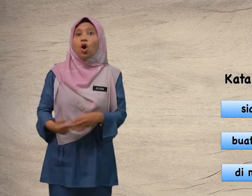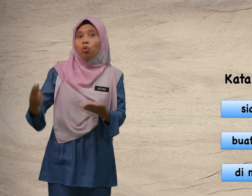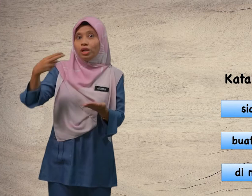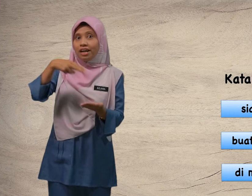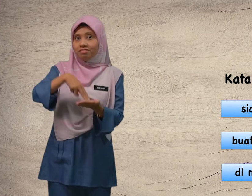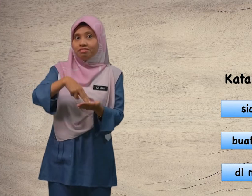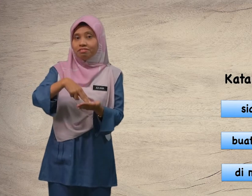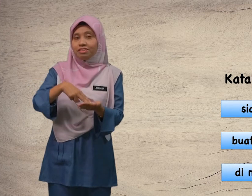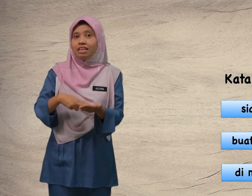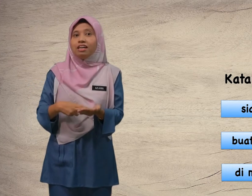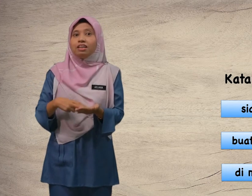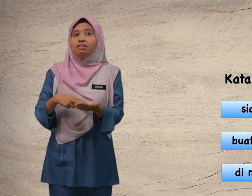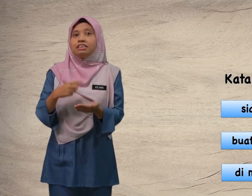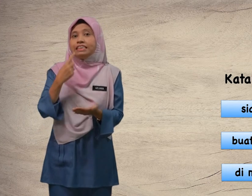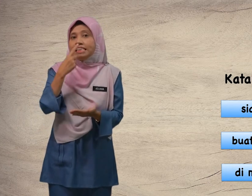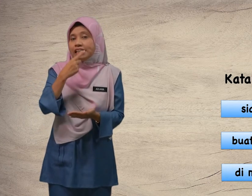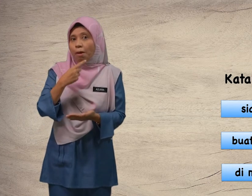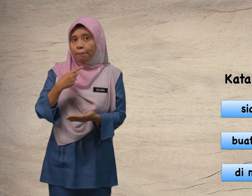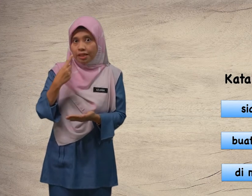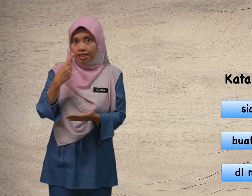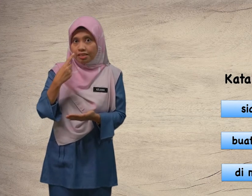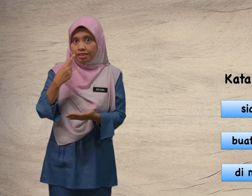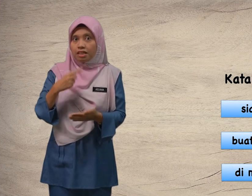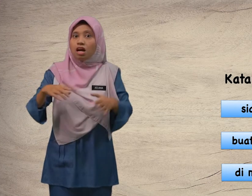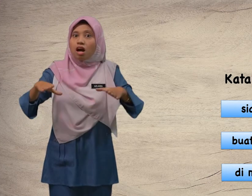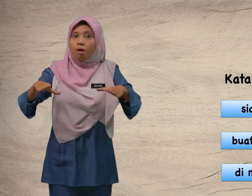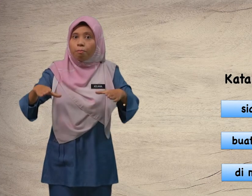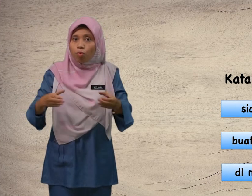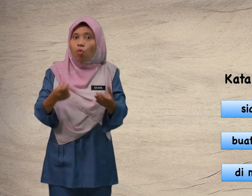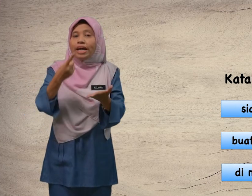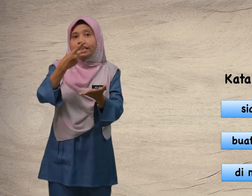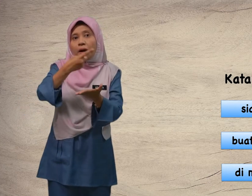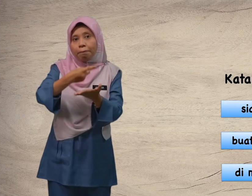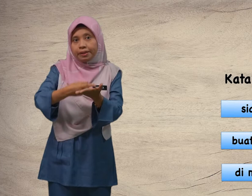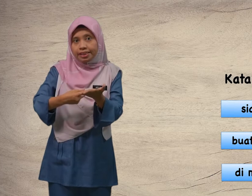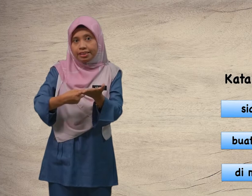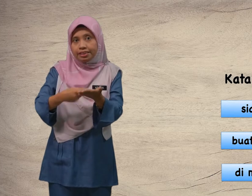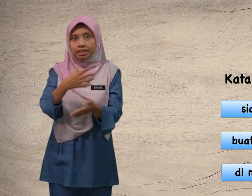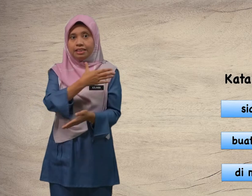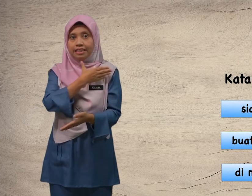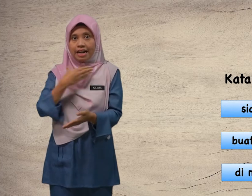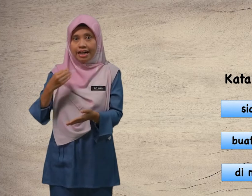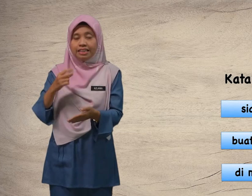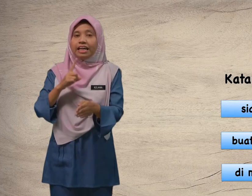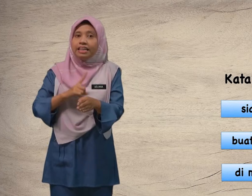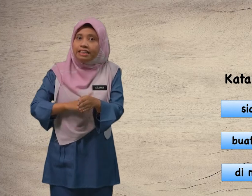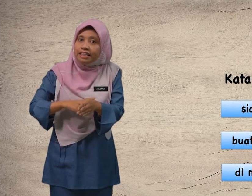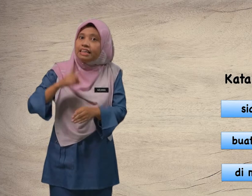Ulang. Siapa, buat apa dan di